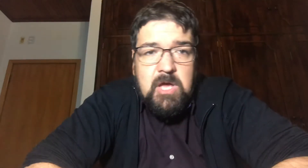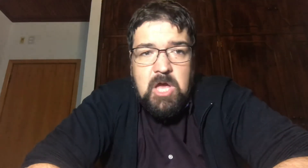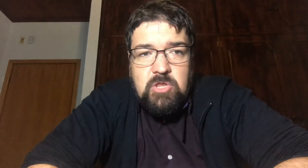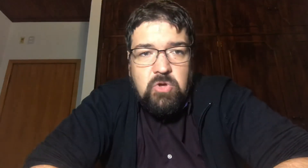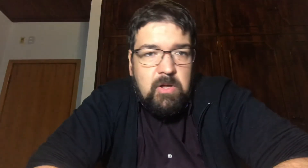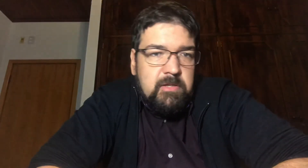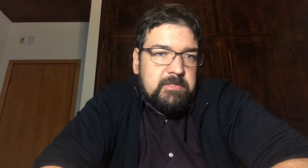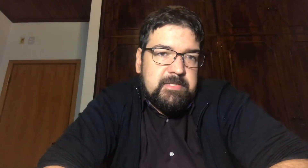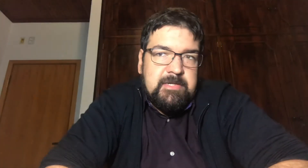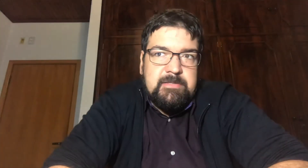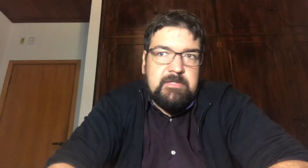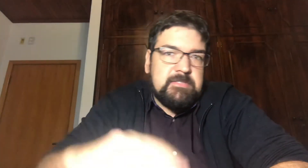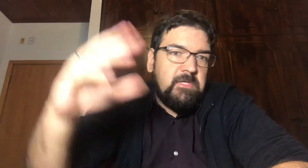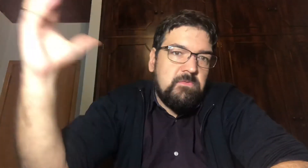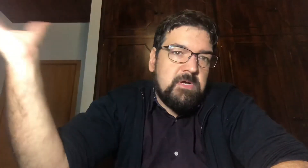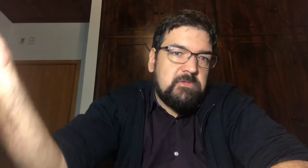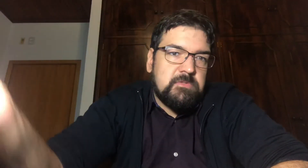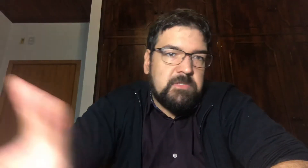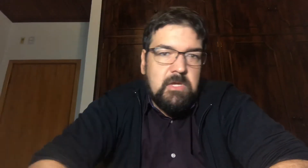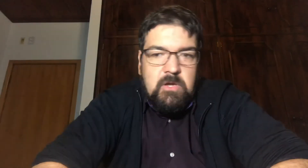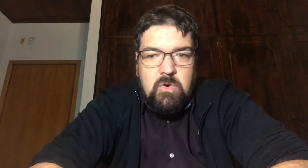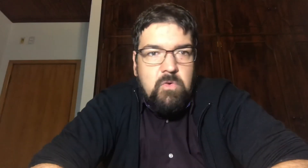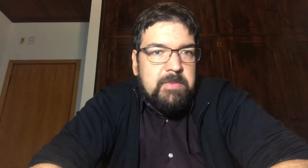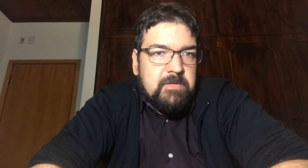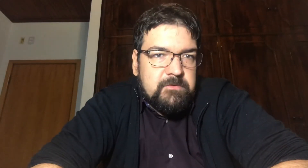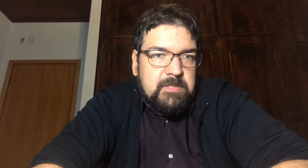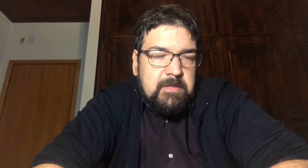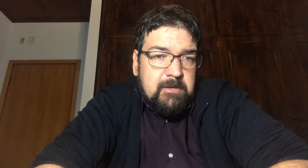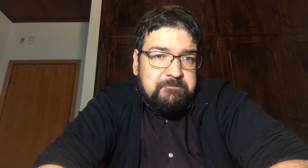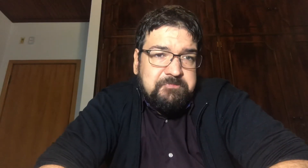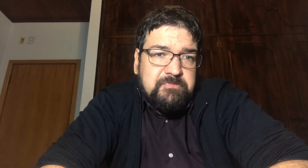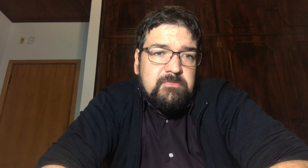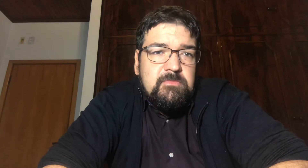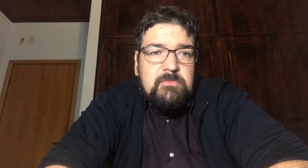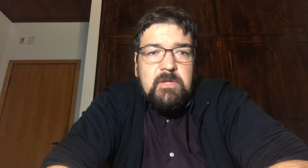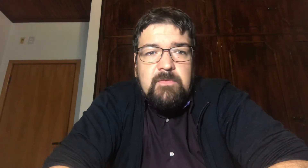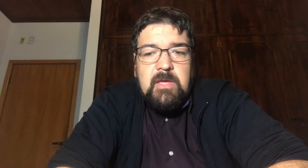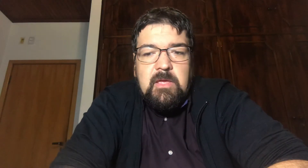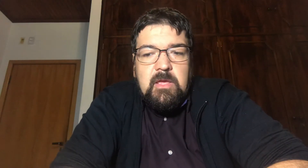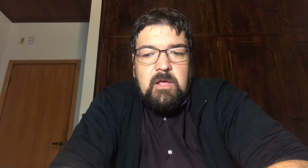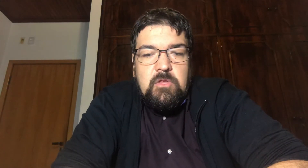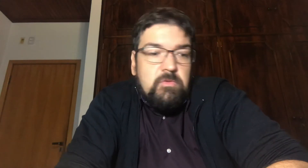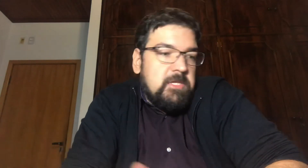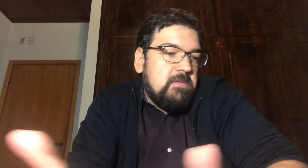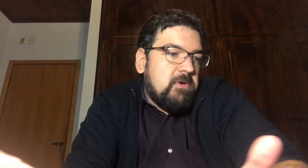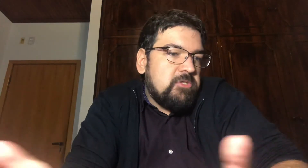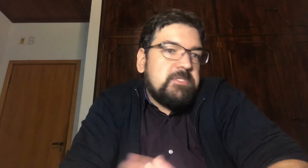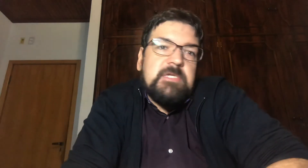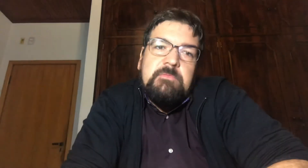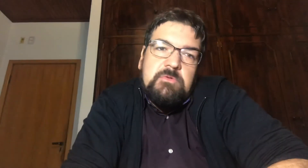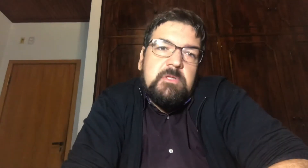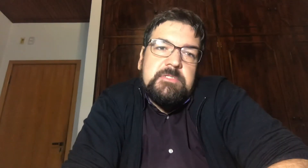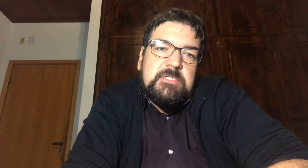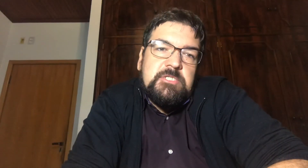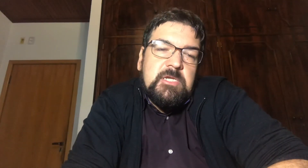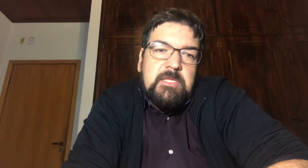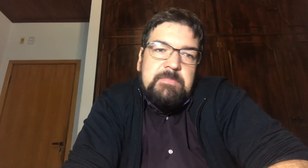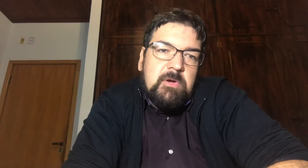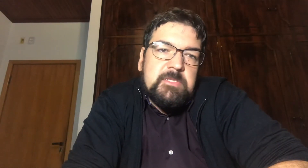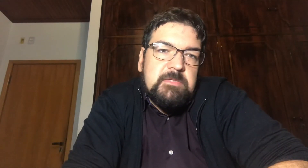dólares Daqui 5 anos Ou menos até No mínimo Eu acho que 100 mil dólares Chega na pior das